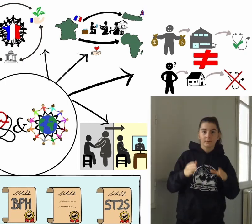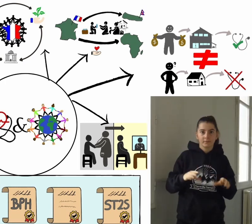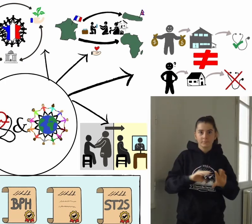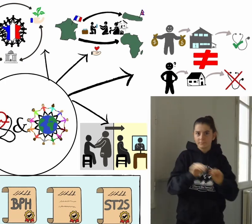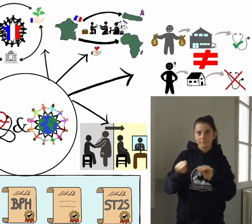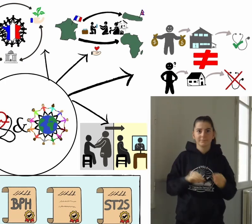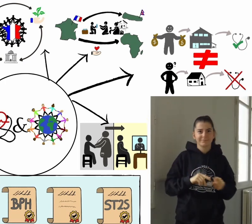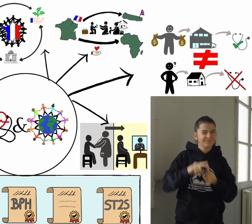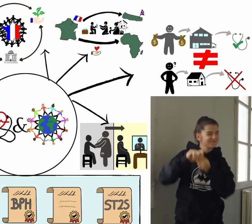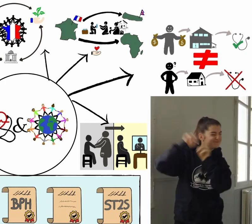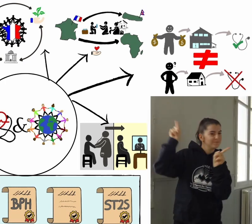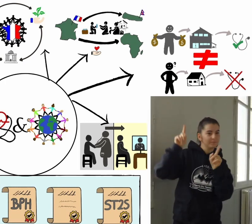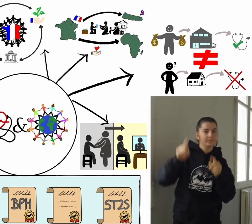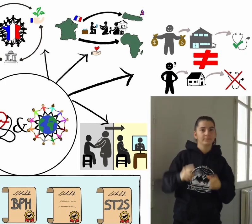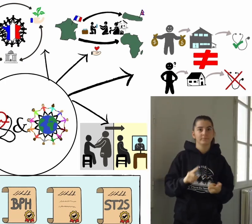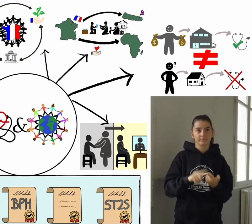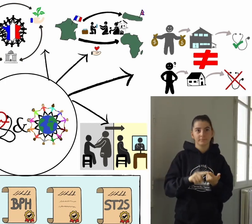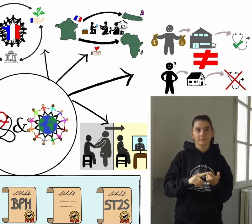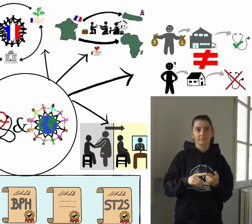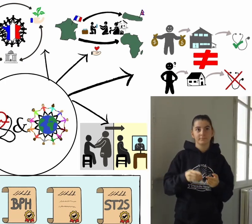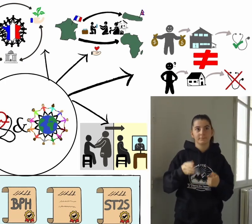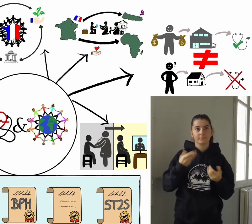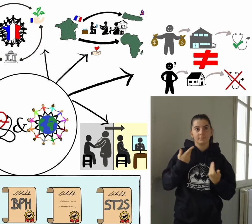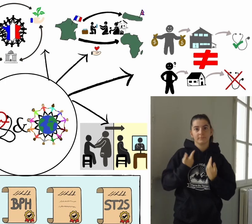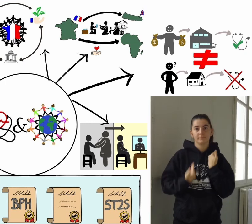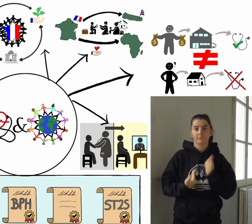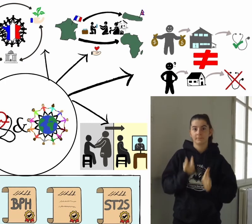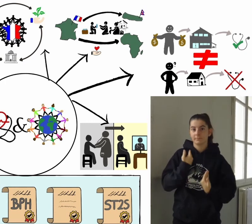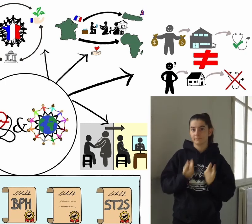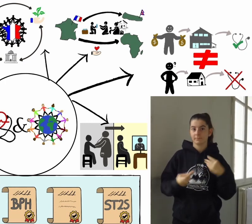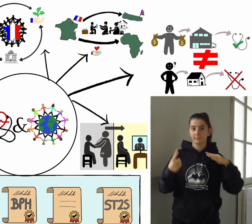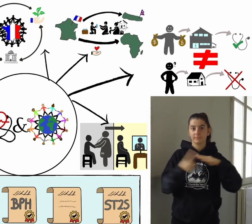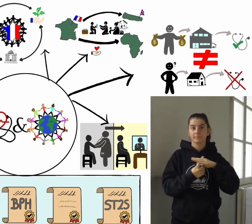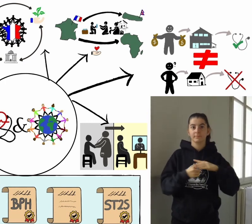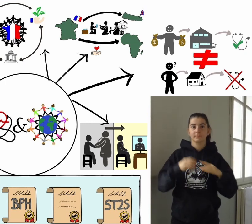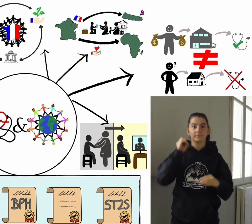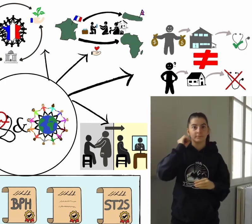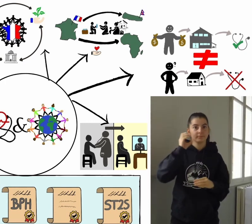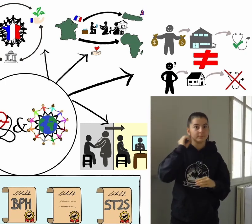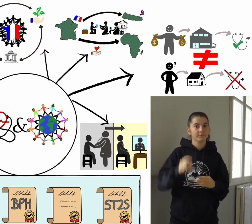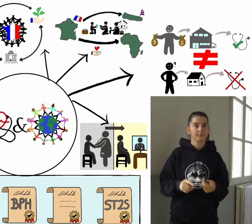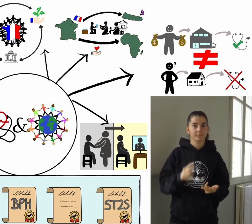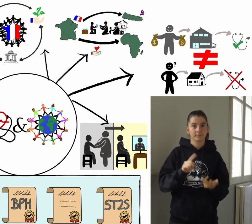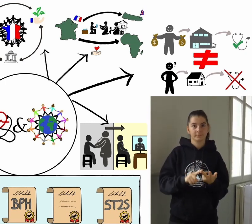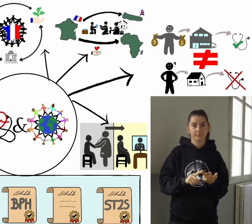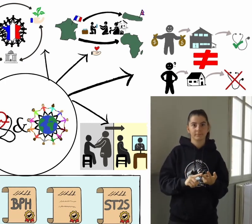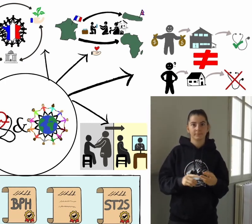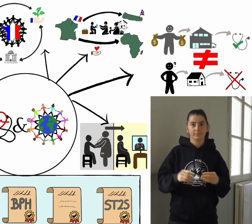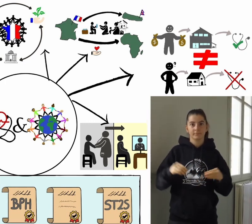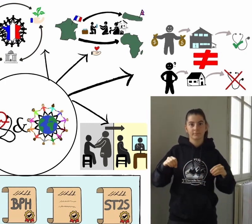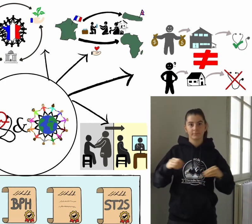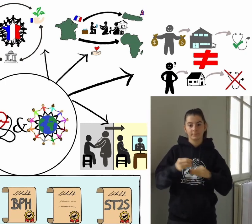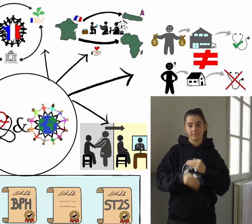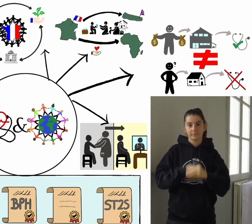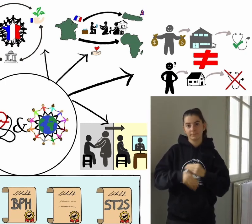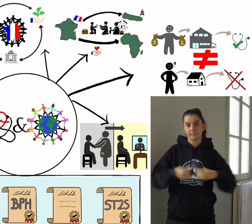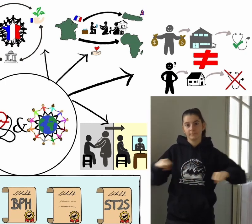sa réalité. Le deuxième concerne le handicap et l'inclusion au quotidien. Et le troisième porte sur l'action